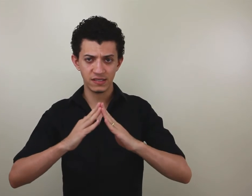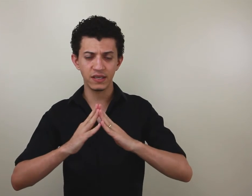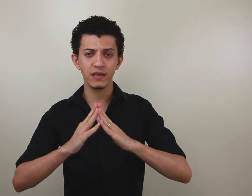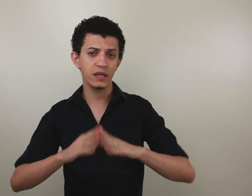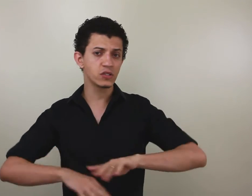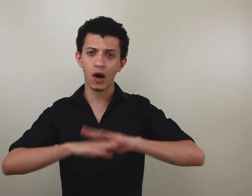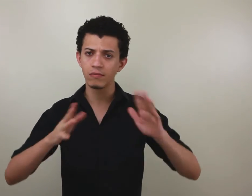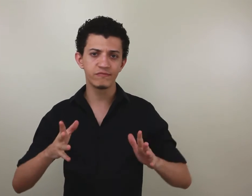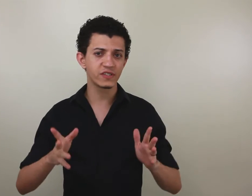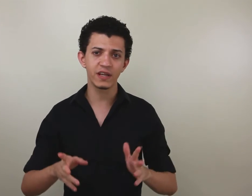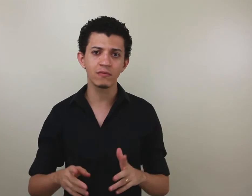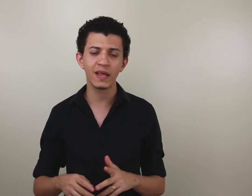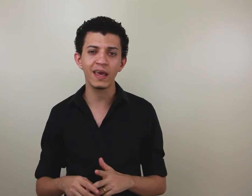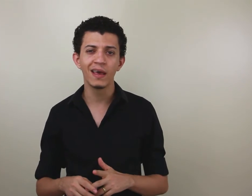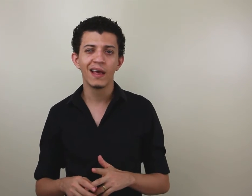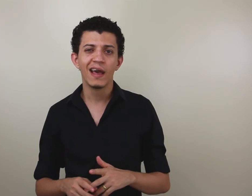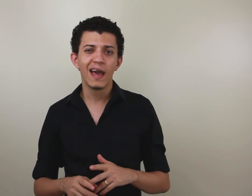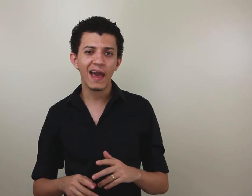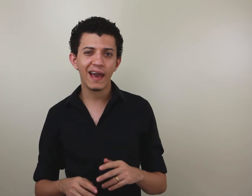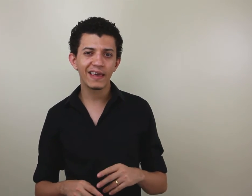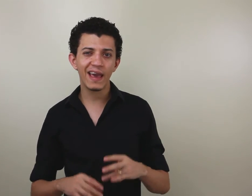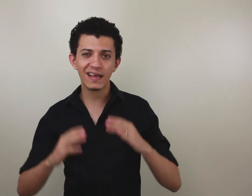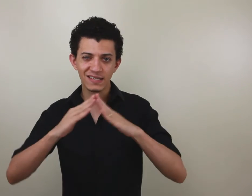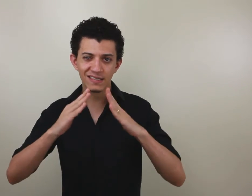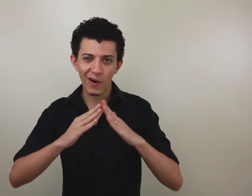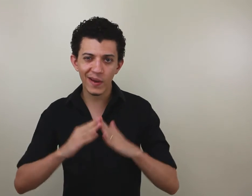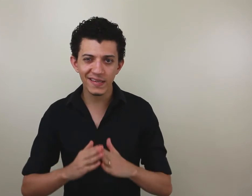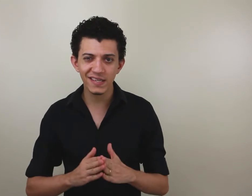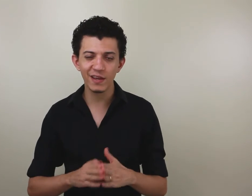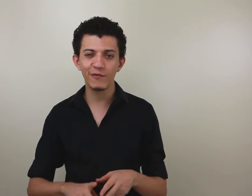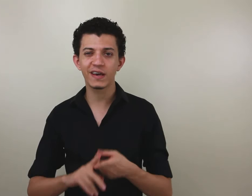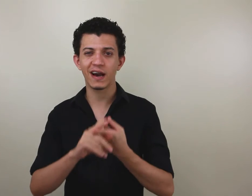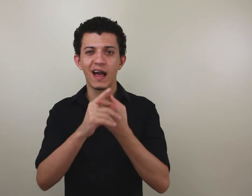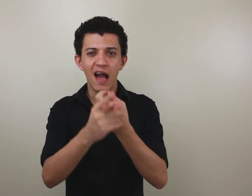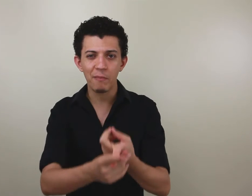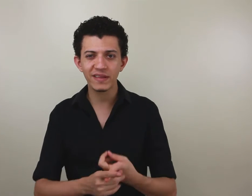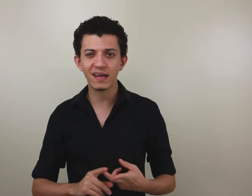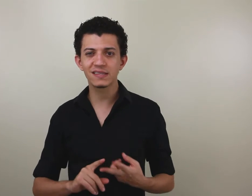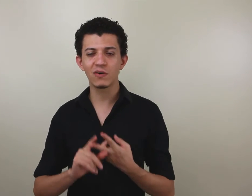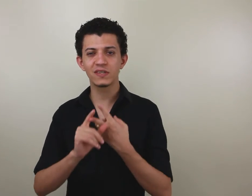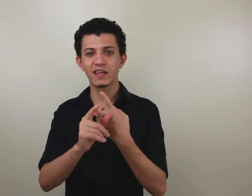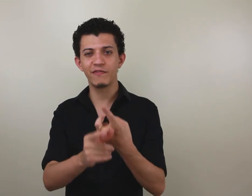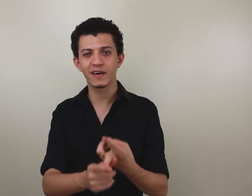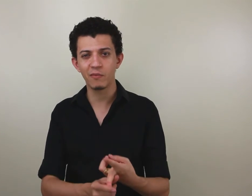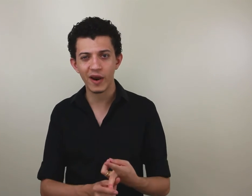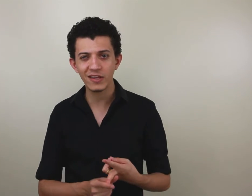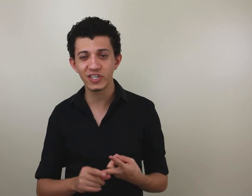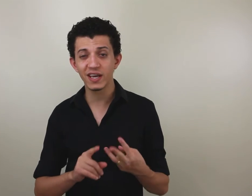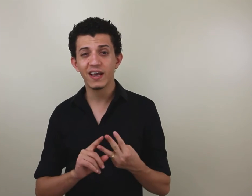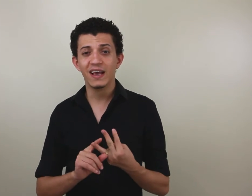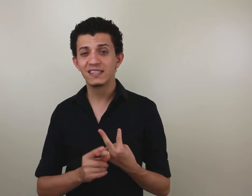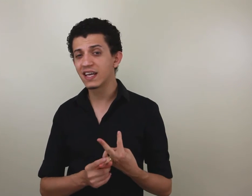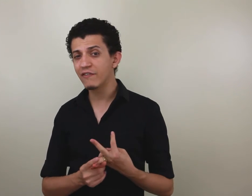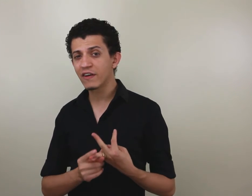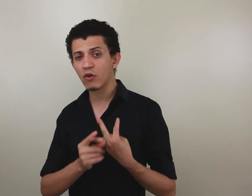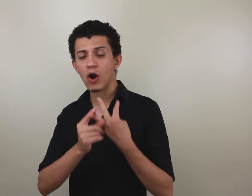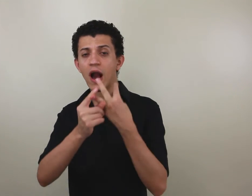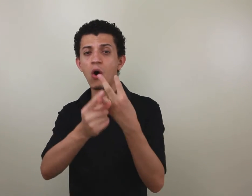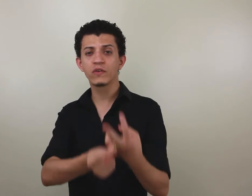sim, e só. Você não tem que esse sinal aqui significa habitação, significa moradia, significa o local onde